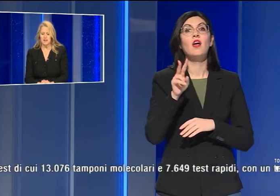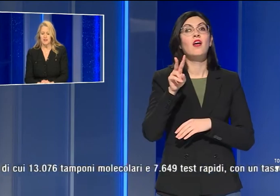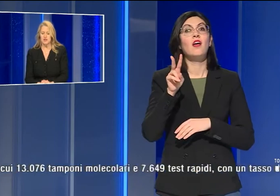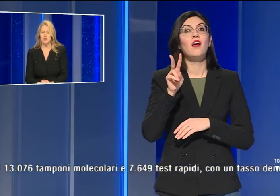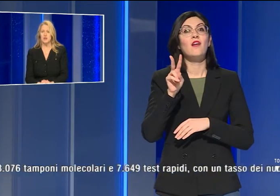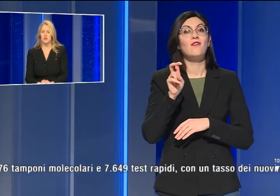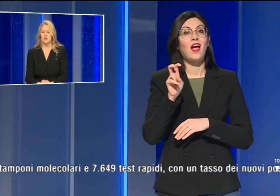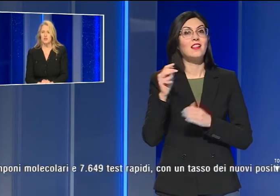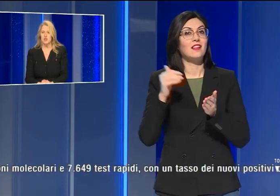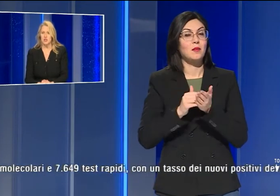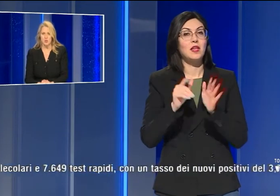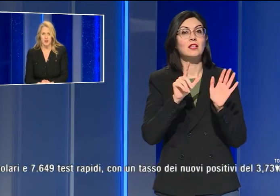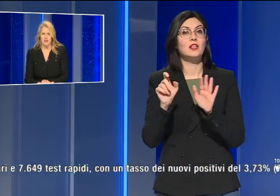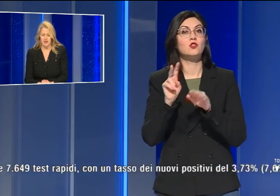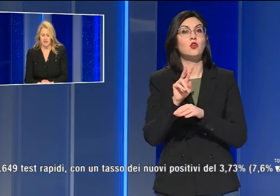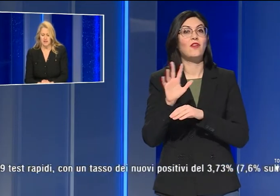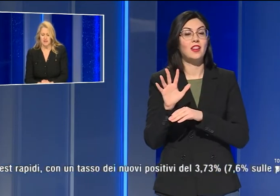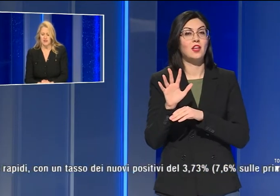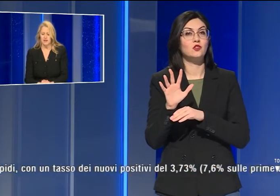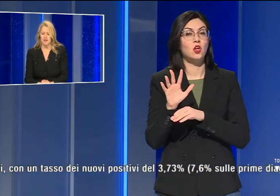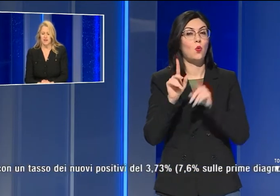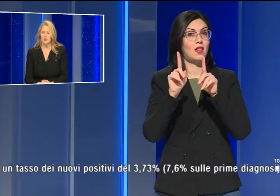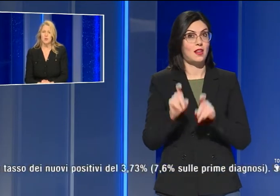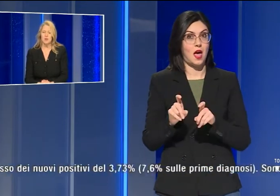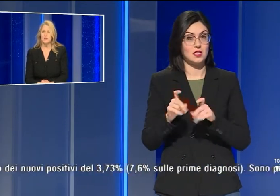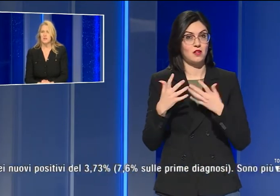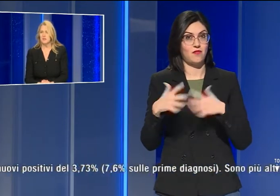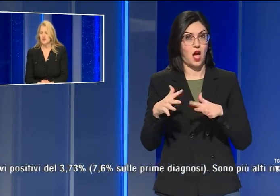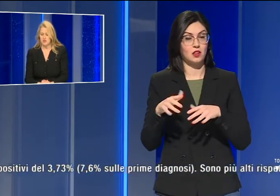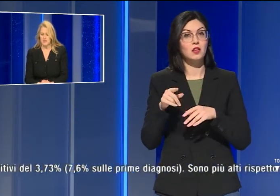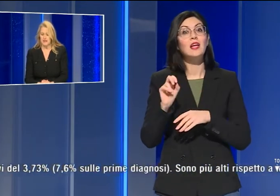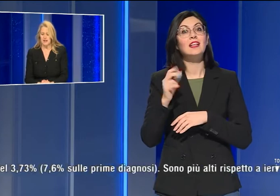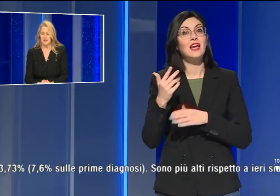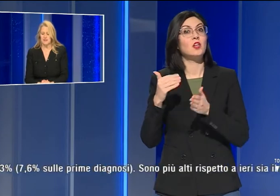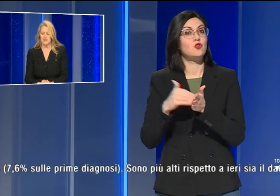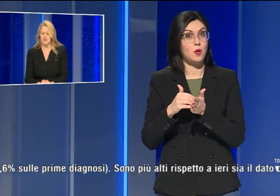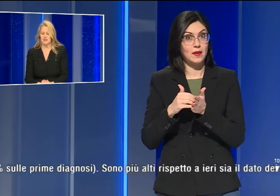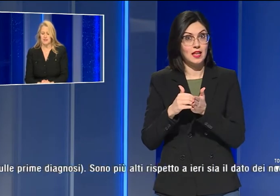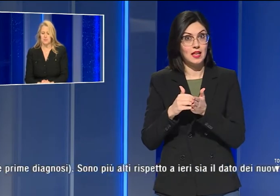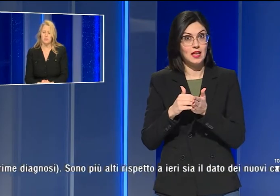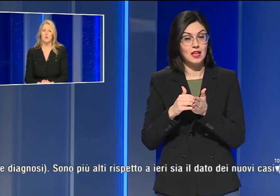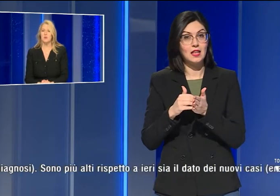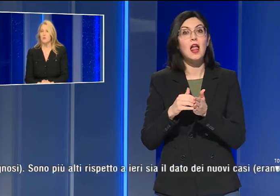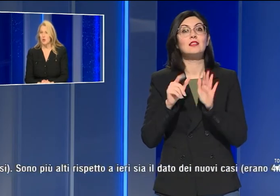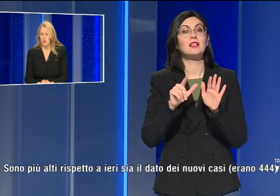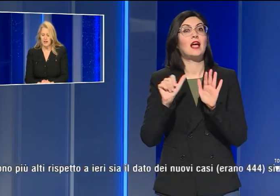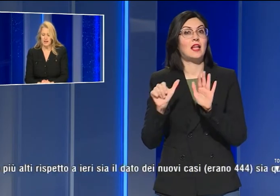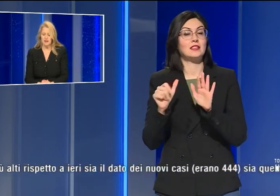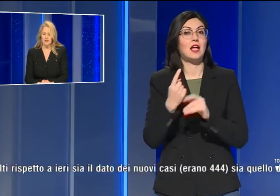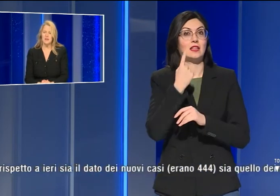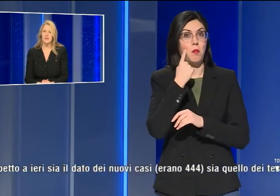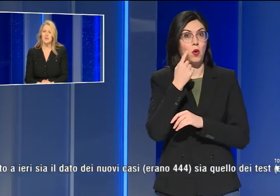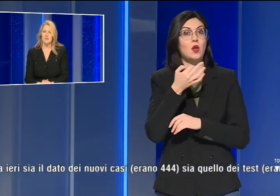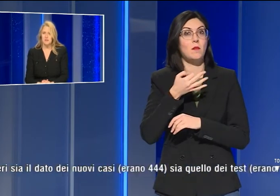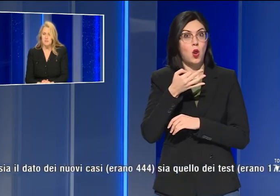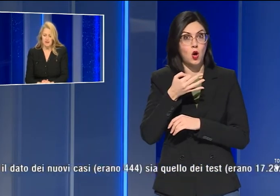.725 test, di cui 13.076 tamponi molecolari